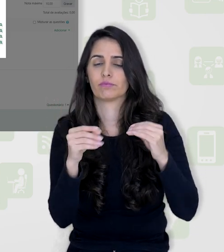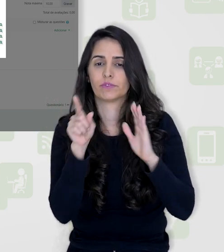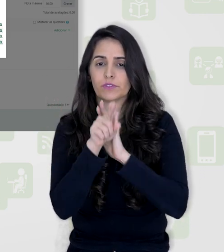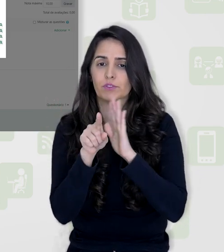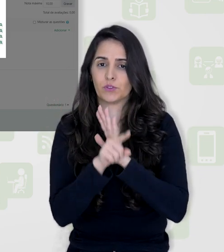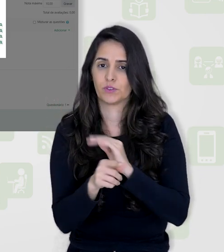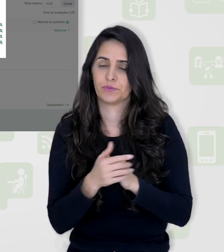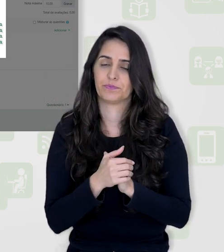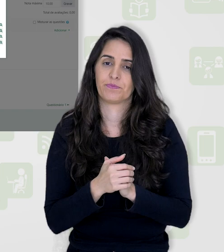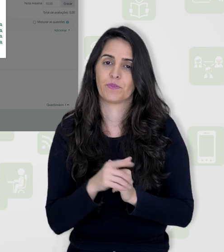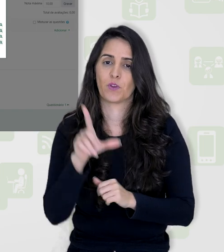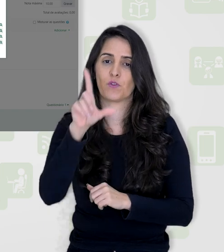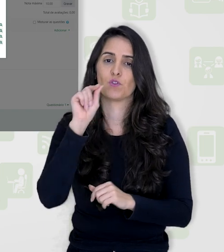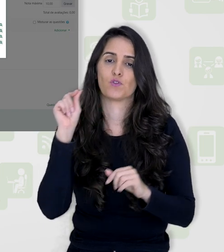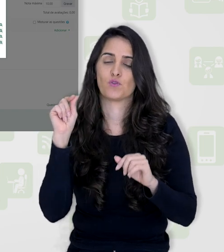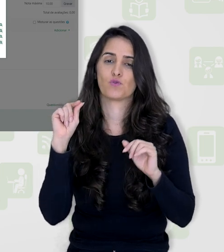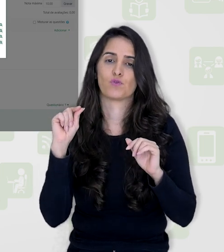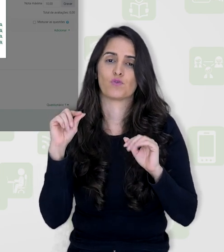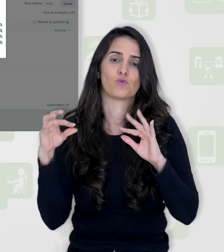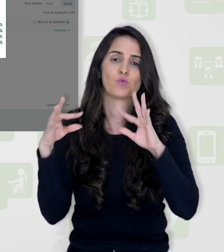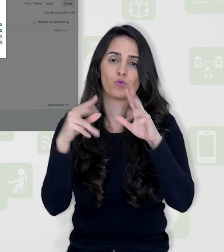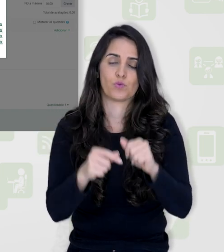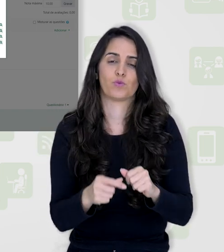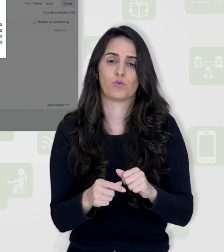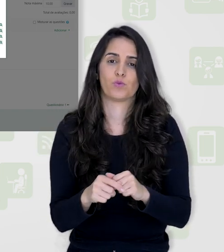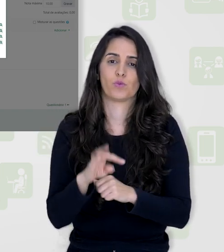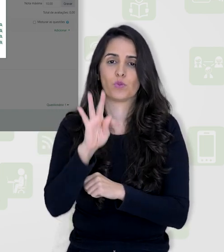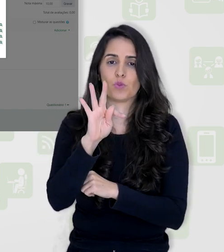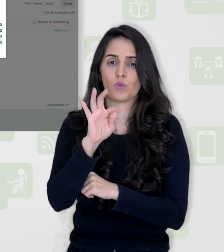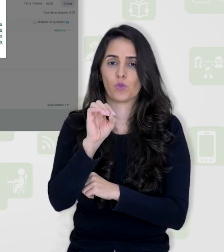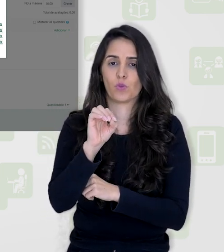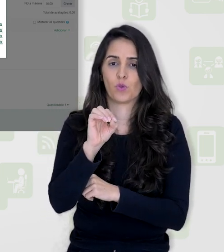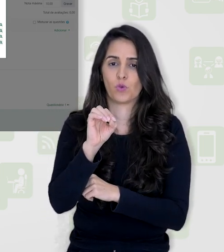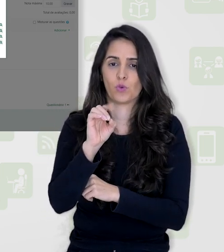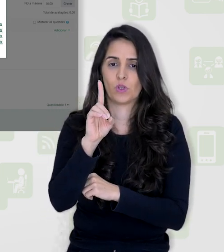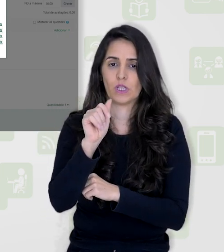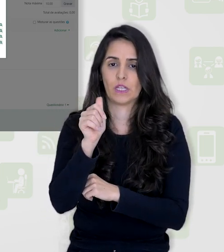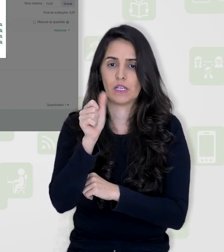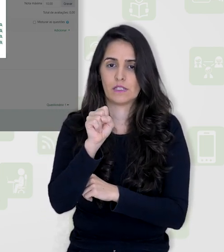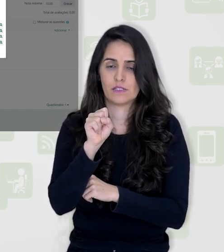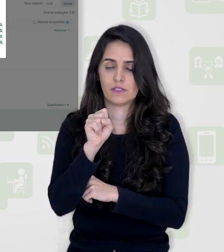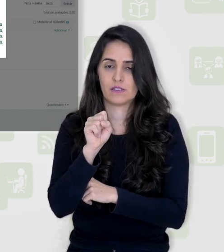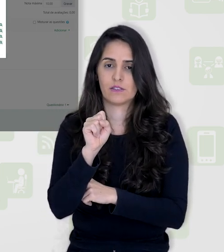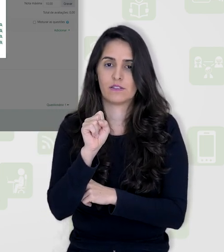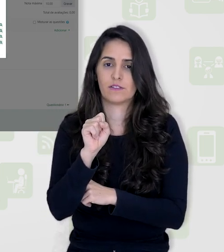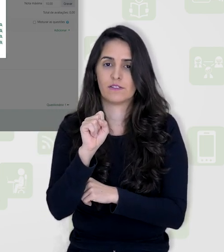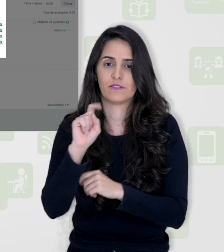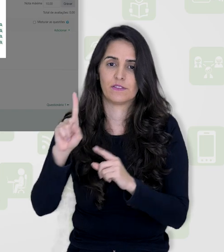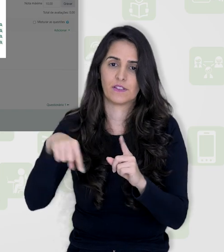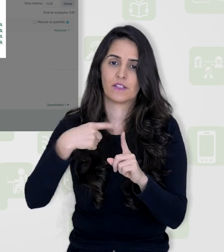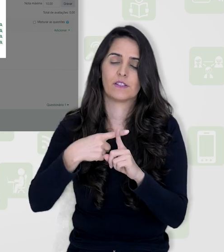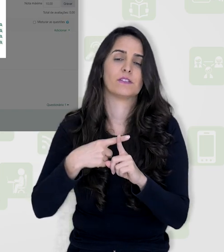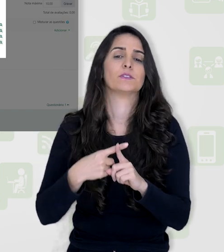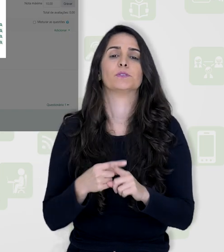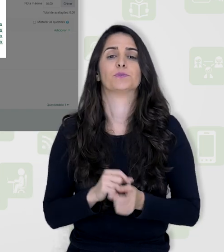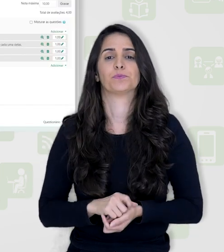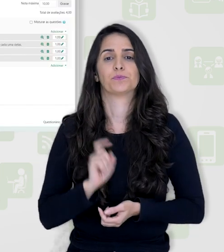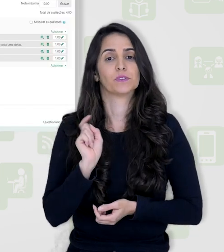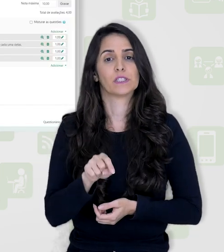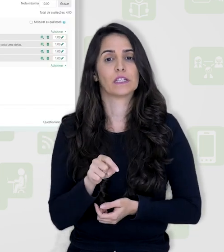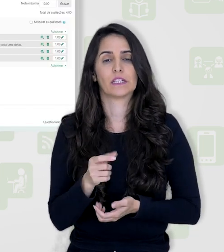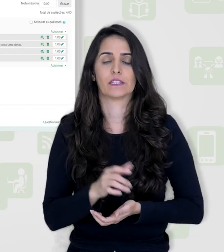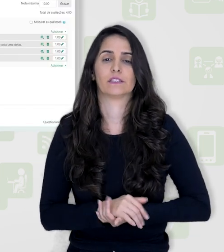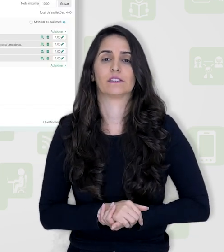compor o meu questionário. Eu vou escolher todas e vou adicionar as questões selecionadas clicando aqui.